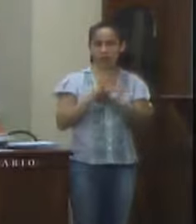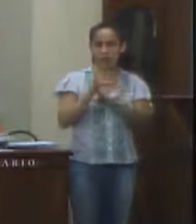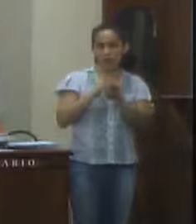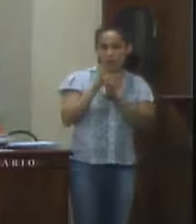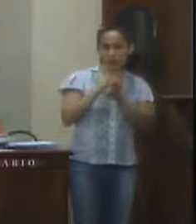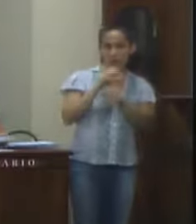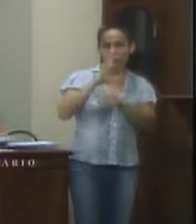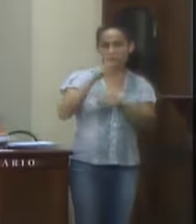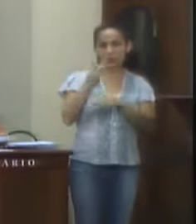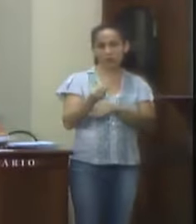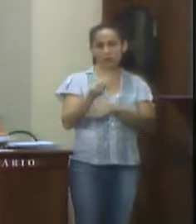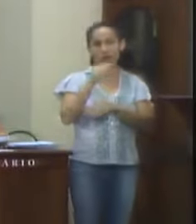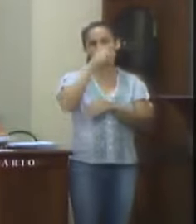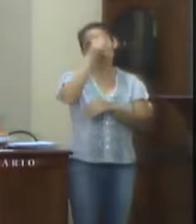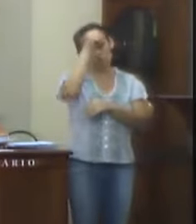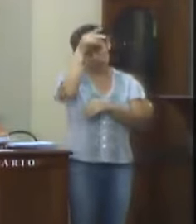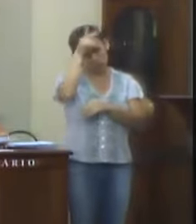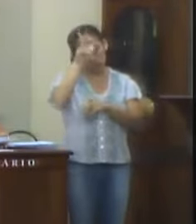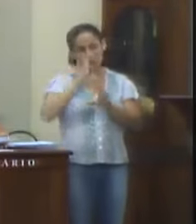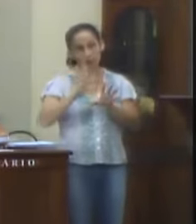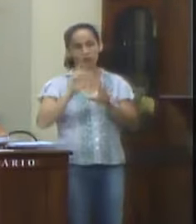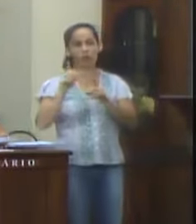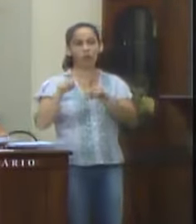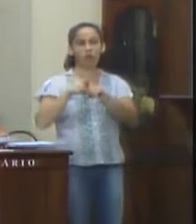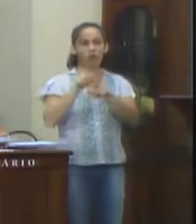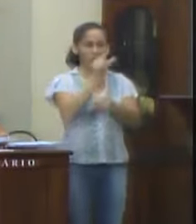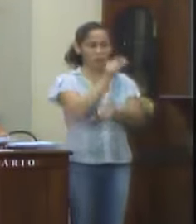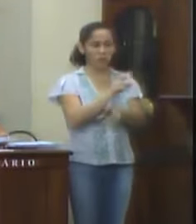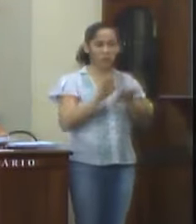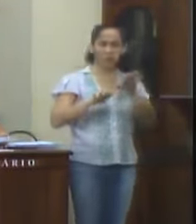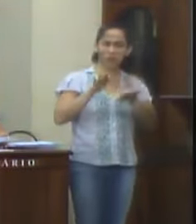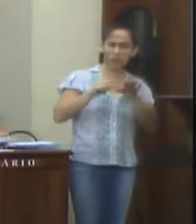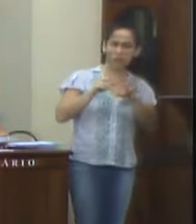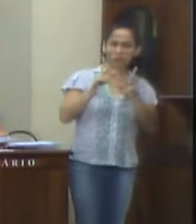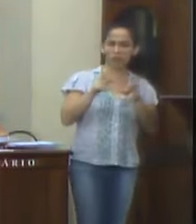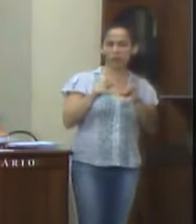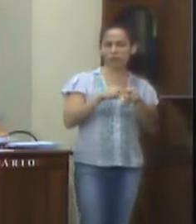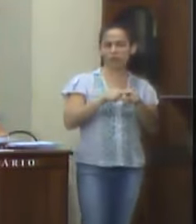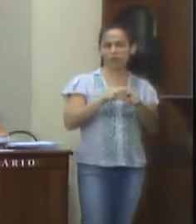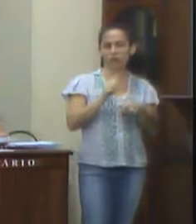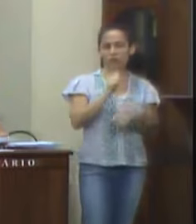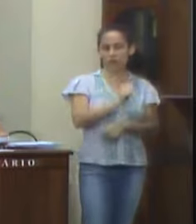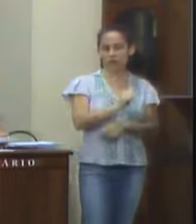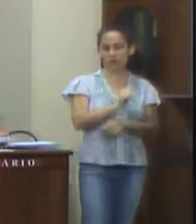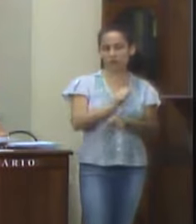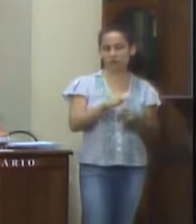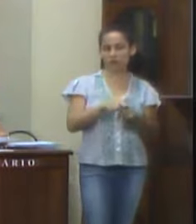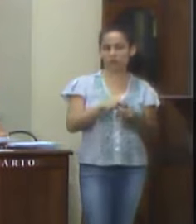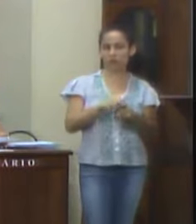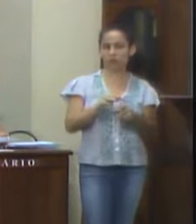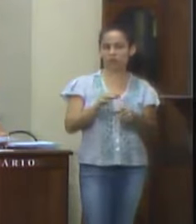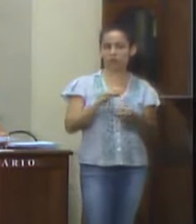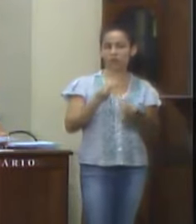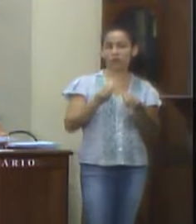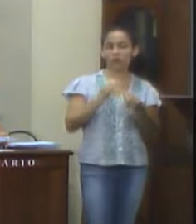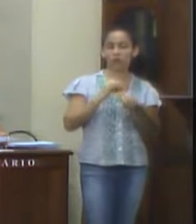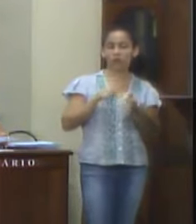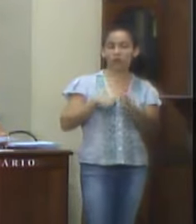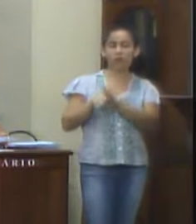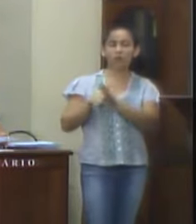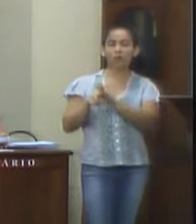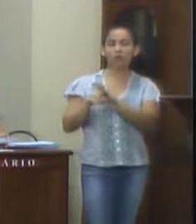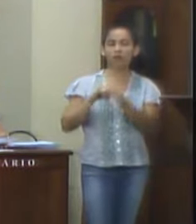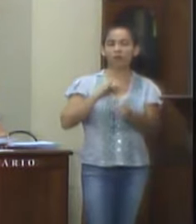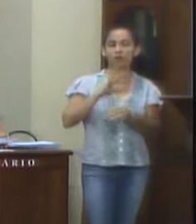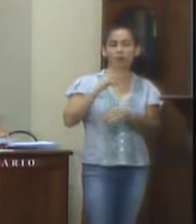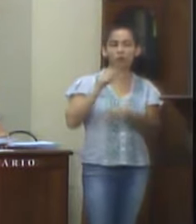Contas dos Municípios ou órgão equivalente, compreendendo. Letra A. Exame das contas da gestão anual do